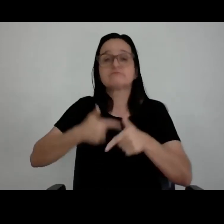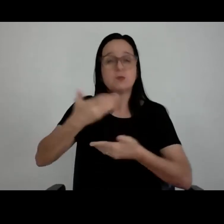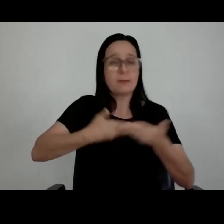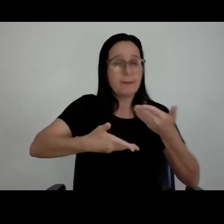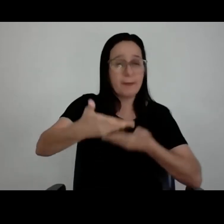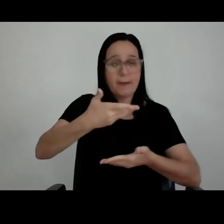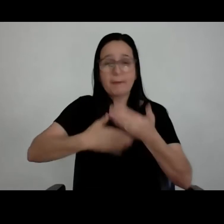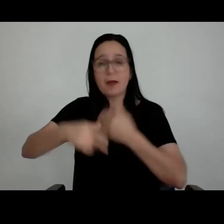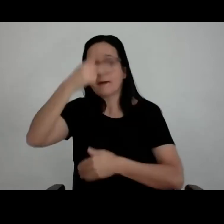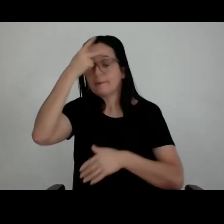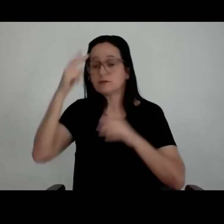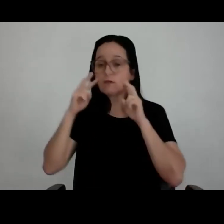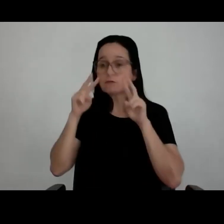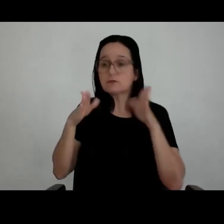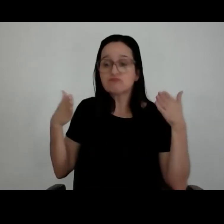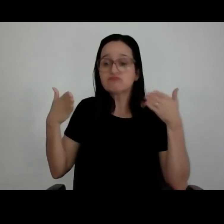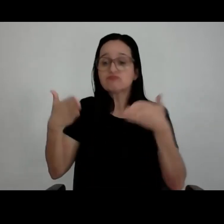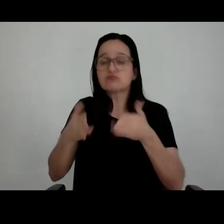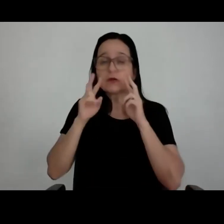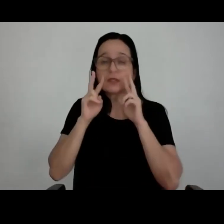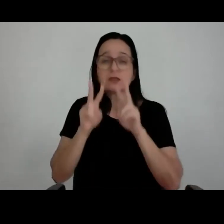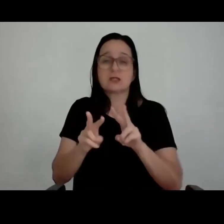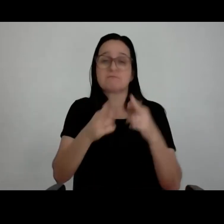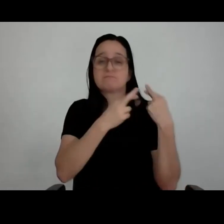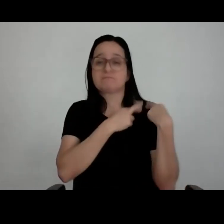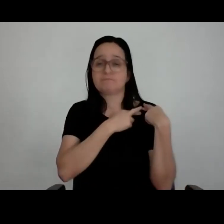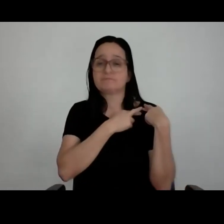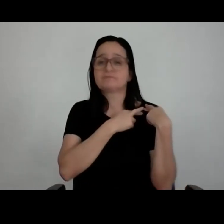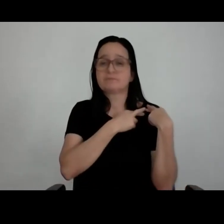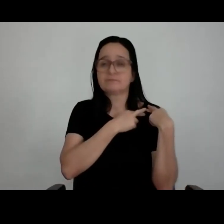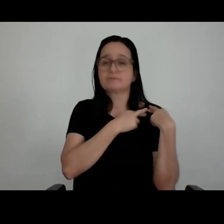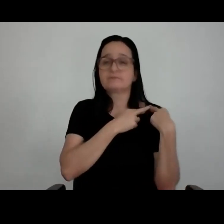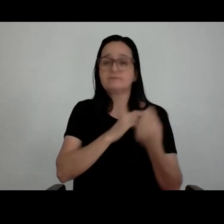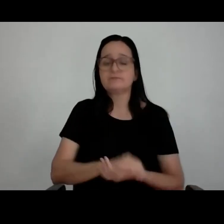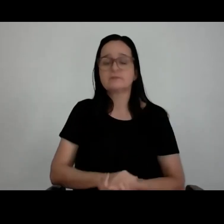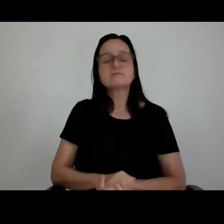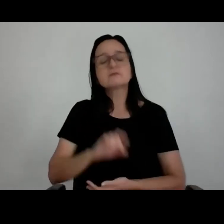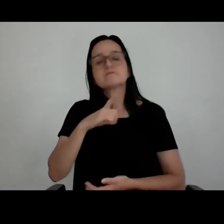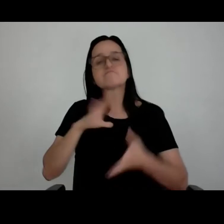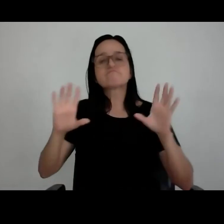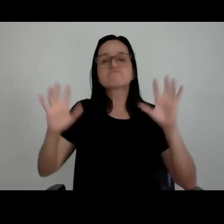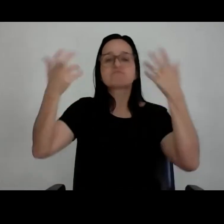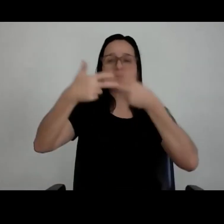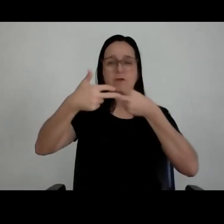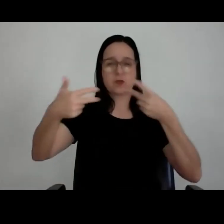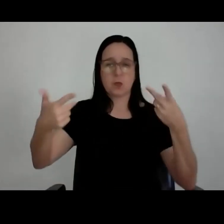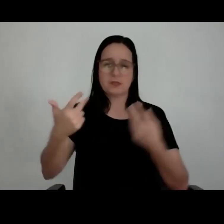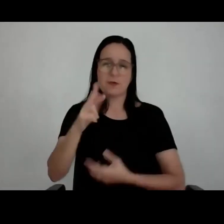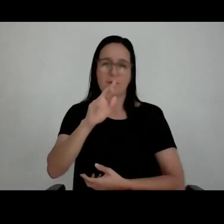muito grande de pessoas e de muita atenção e muita responsabilidade. Quando um cara, um evento desse acontece, por exemplo, o Rock in